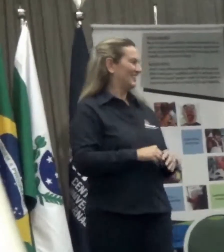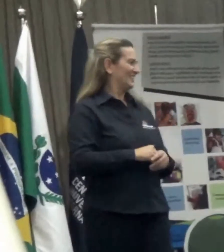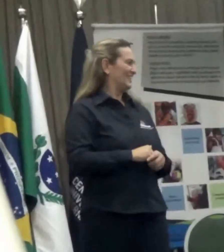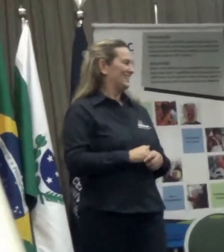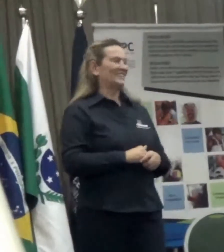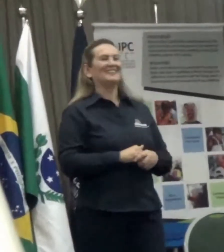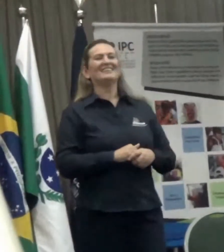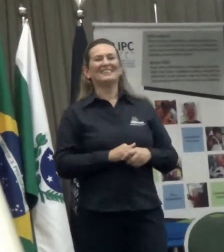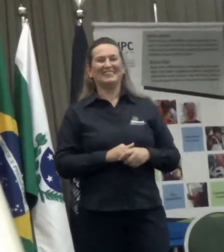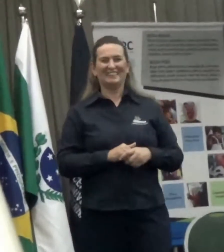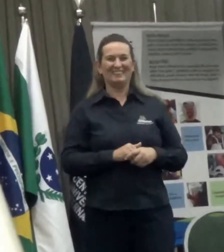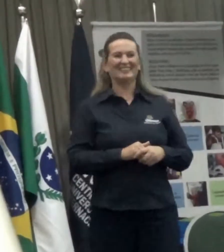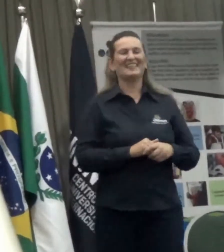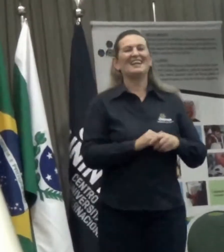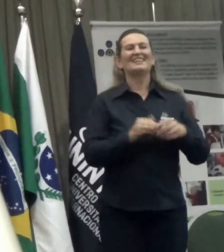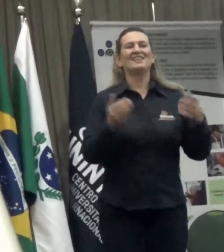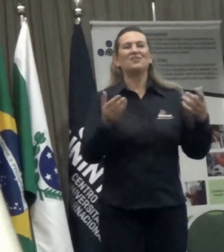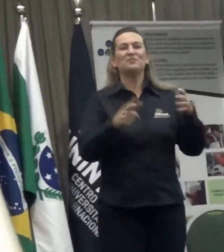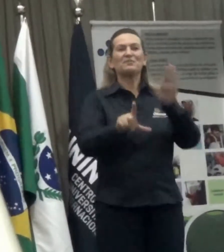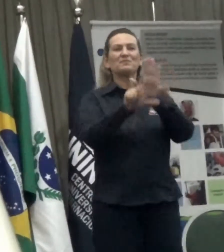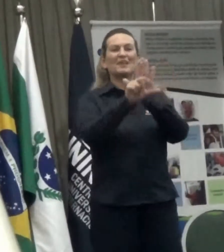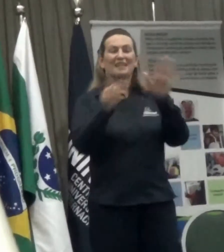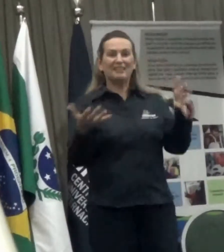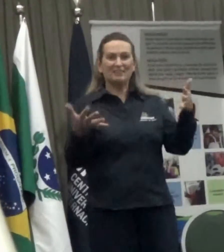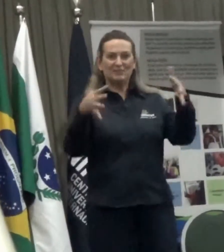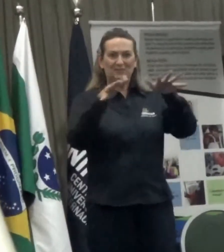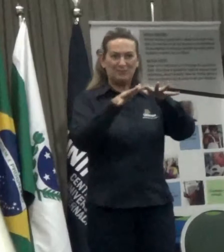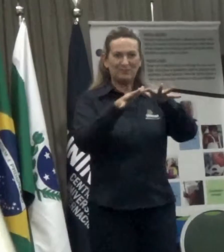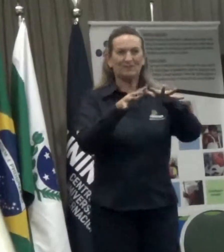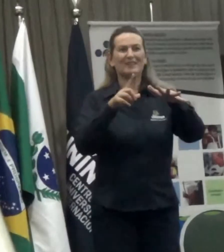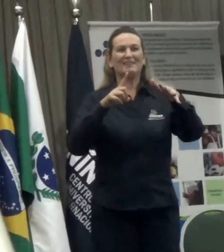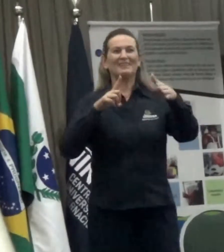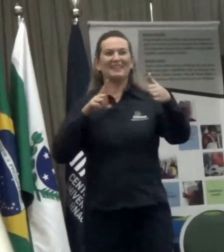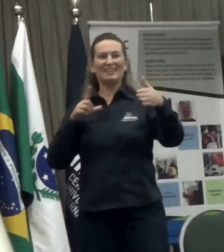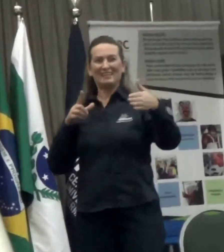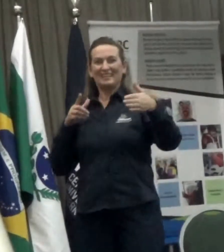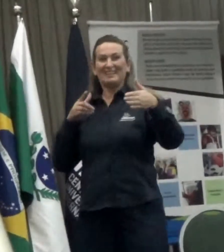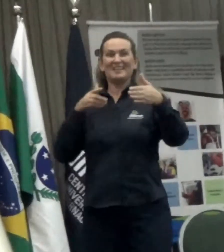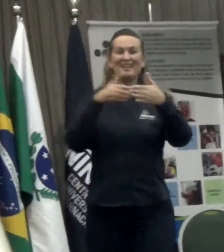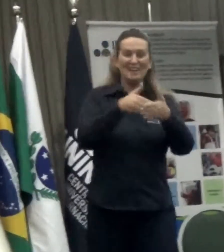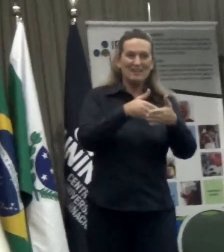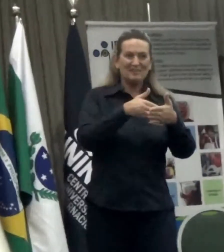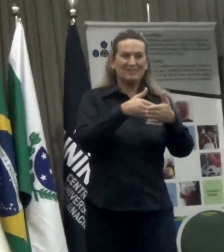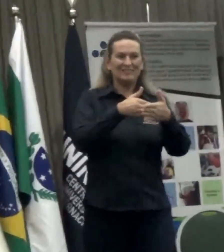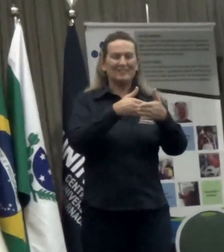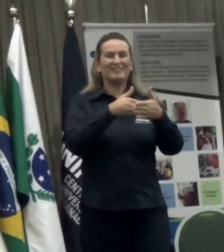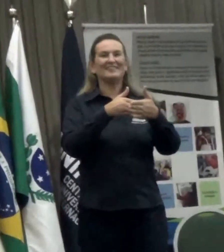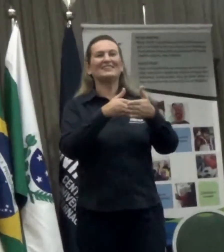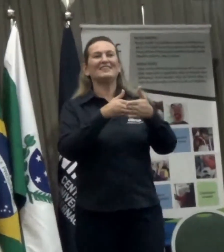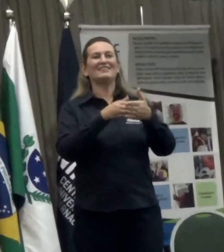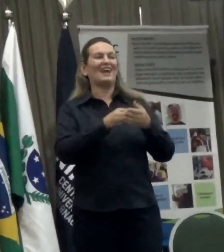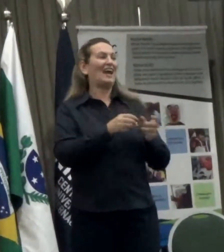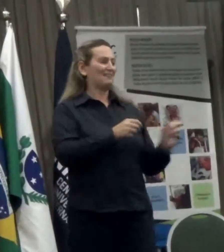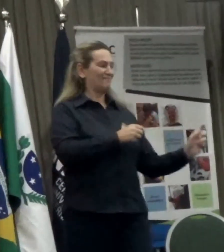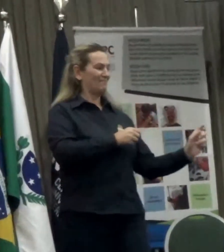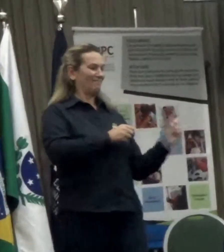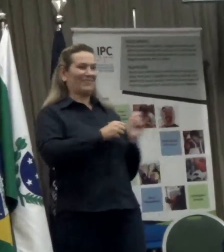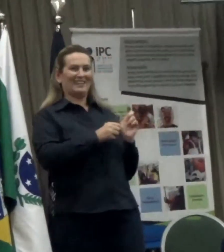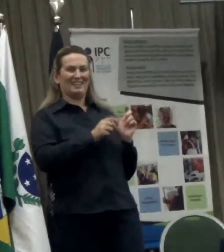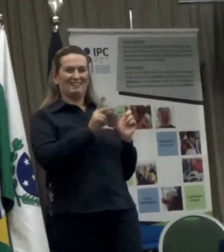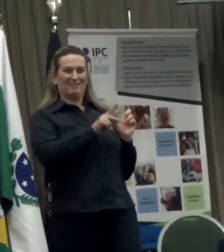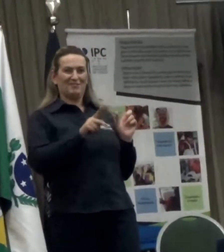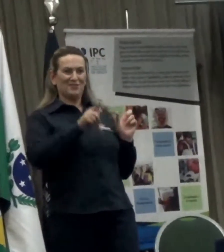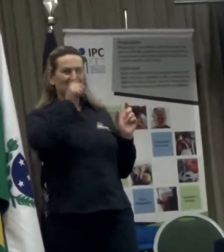Muito obrigado, professor. Registringir-se-á, professor. Gratíssimo. Muito obrigado. Não tem branco aqui. Mas,